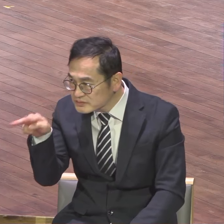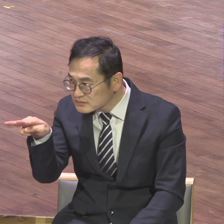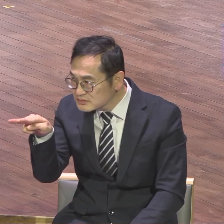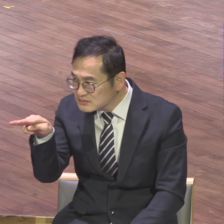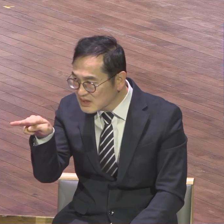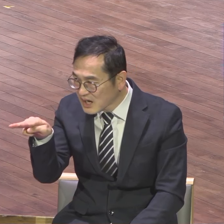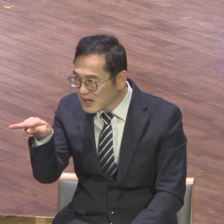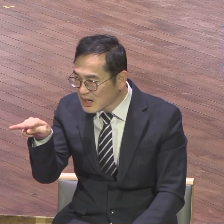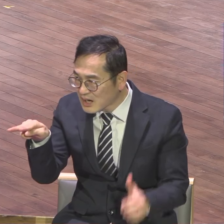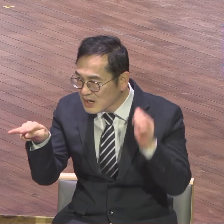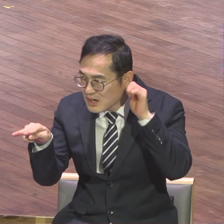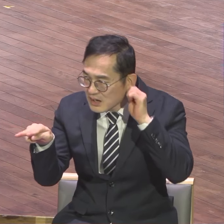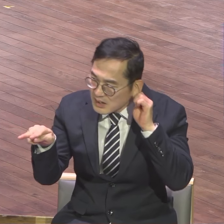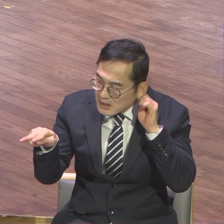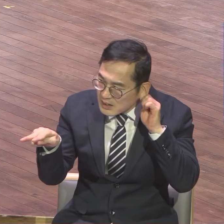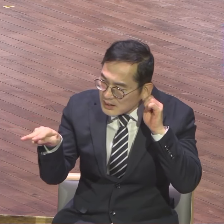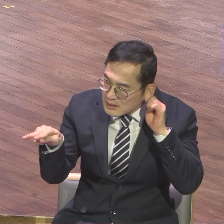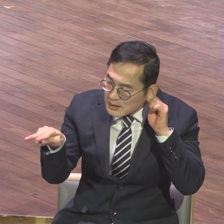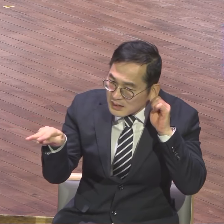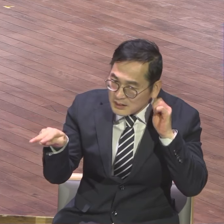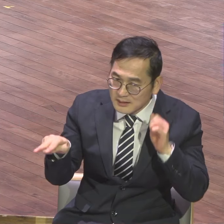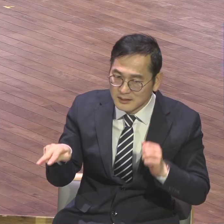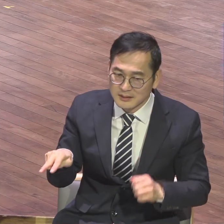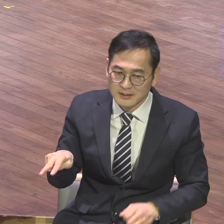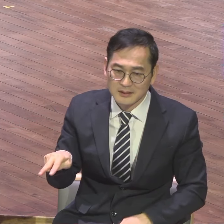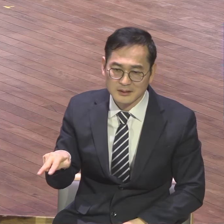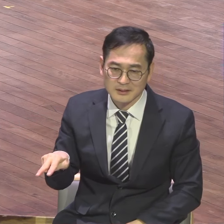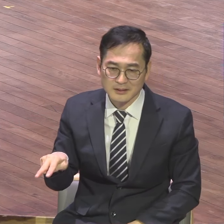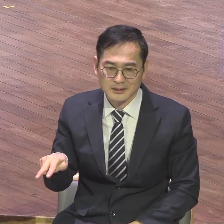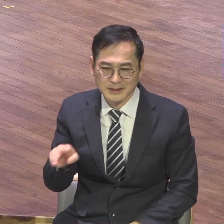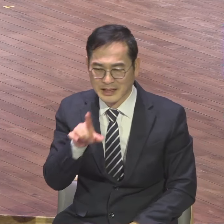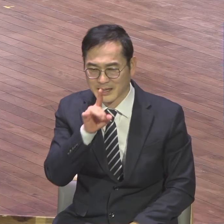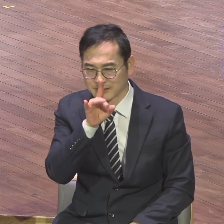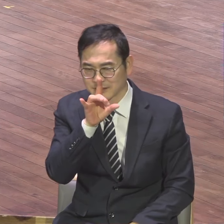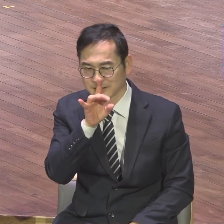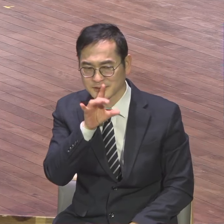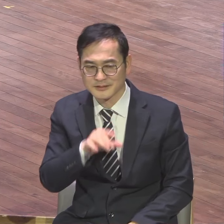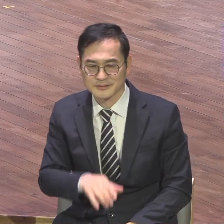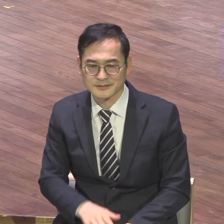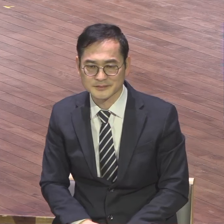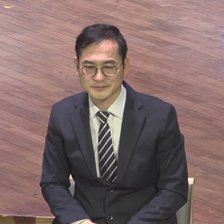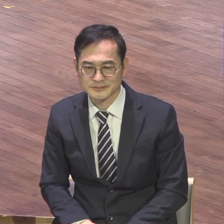장난 다 쳐놨는데 작업 다 해놨는데 누군가 이거 들은 소리 하나 가죠.